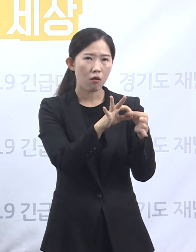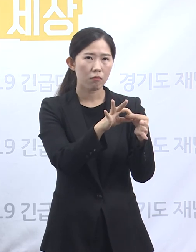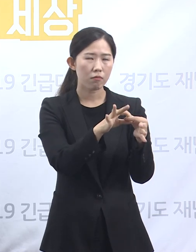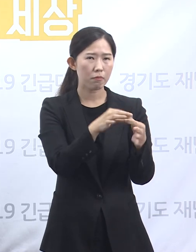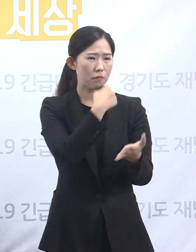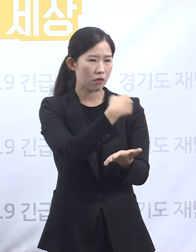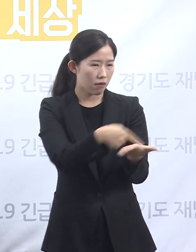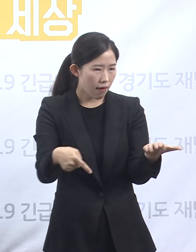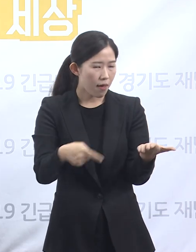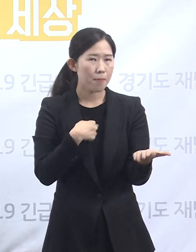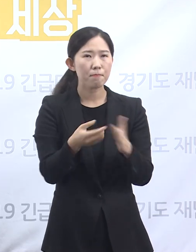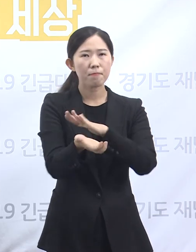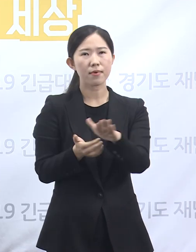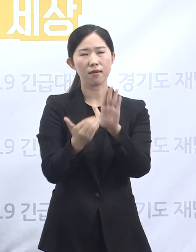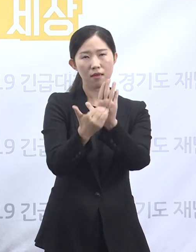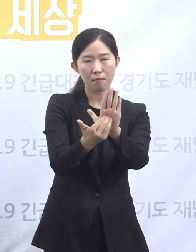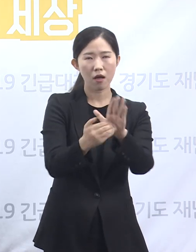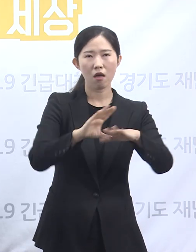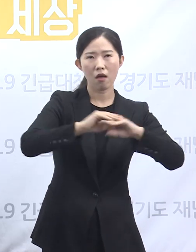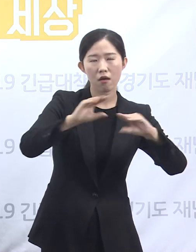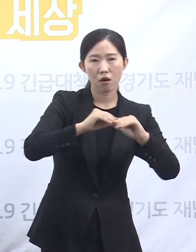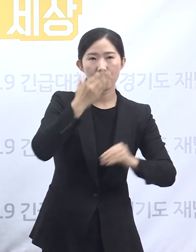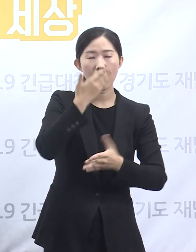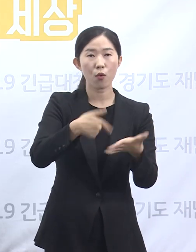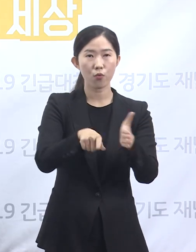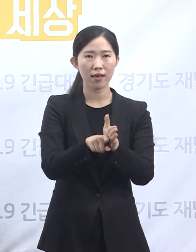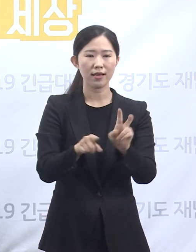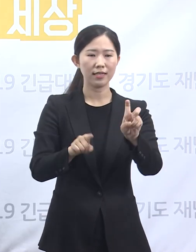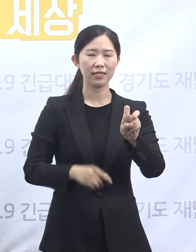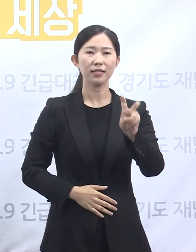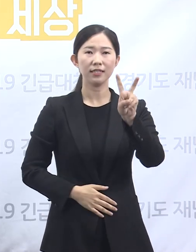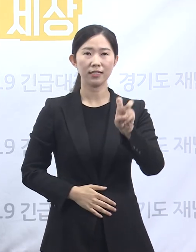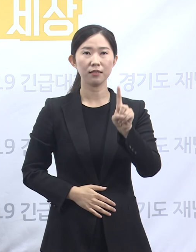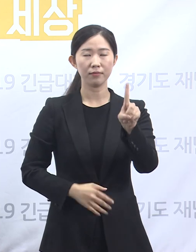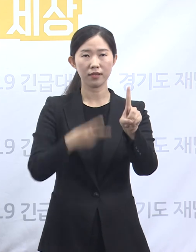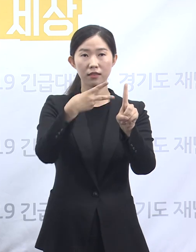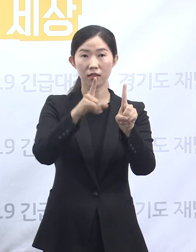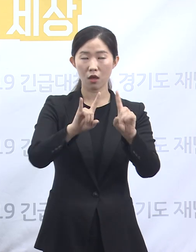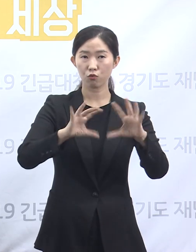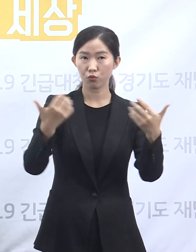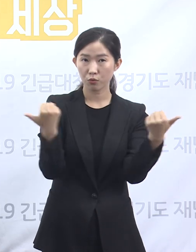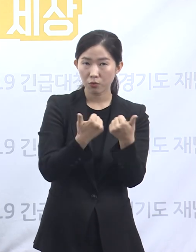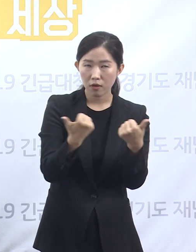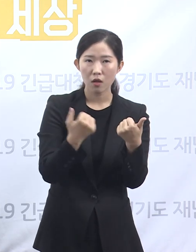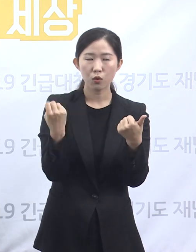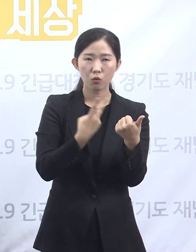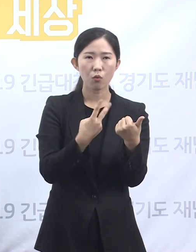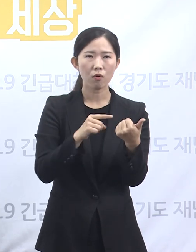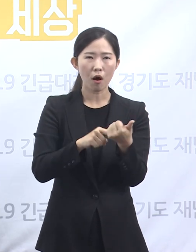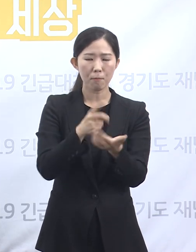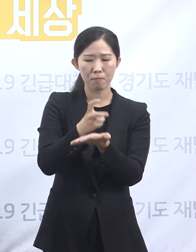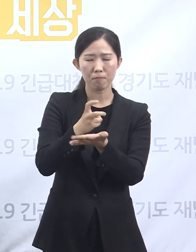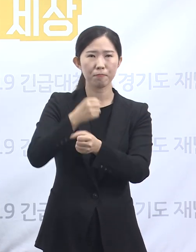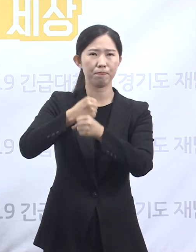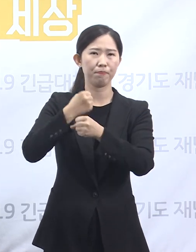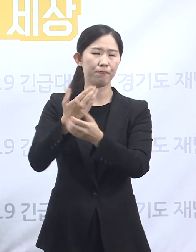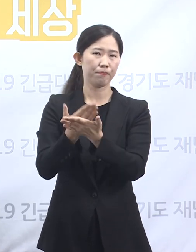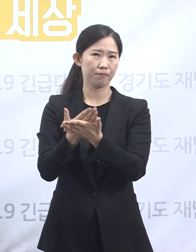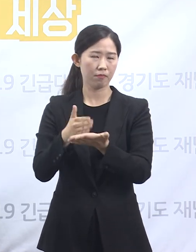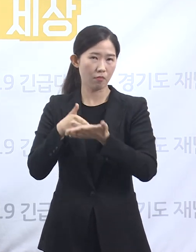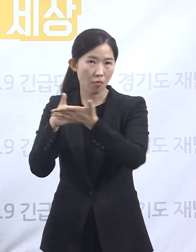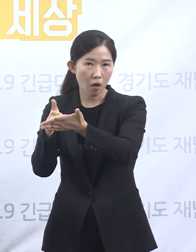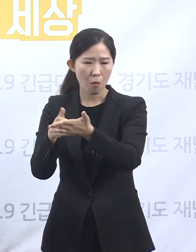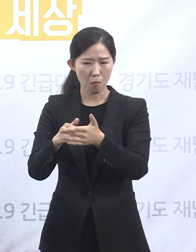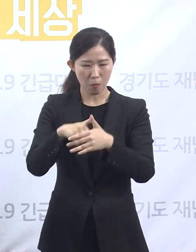적극 대응해 나갈 수 있도록 21대 국회와 중앙정부의 전향적인 입법 조치를 건의하는 등 모든